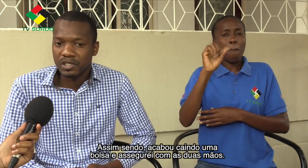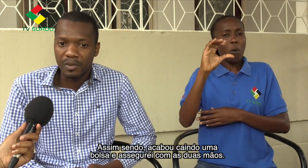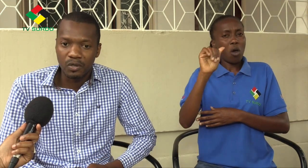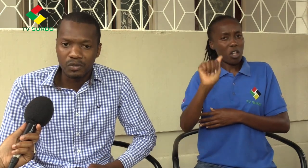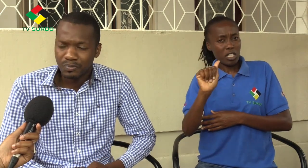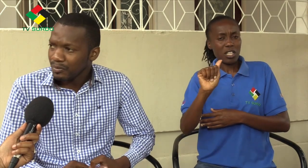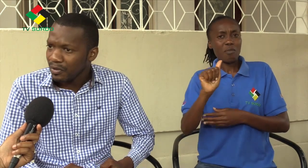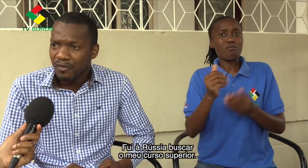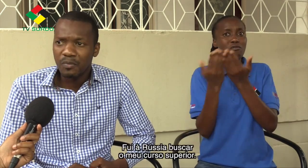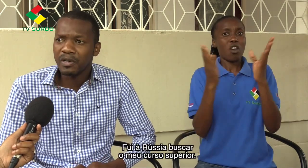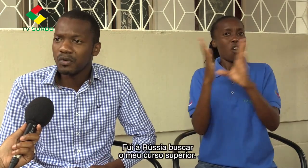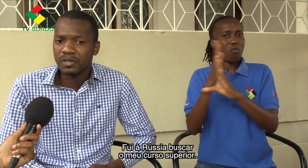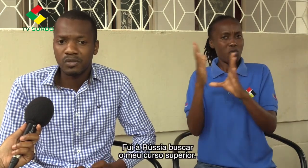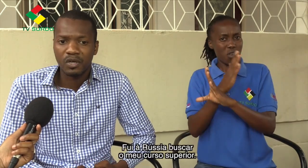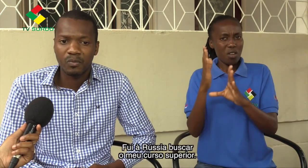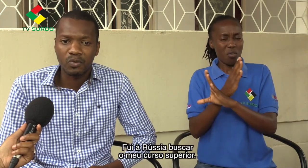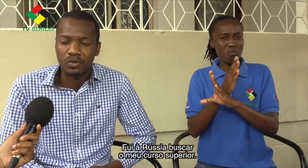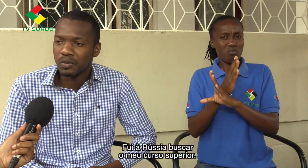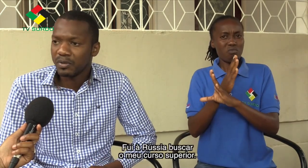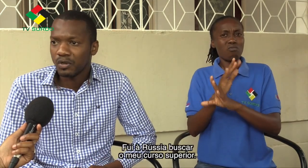mãos. Fui para a audição buscar o meu coro superior.